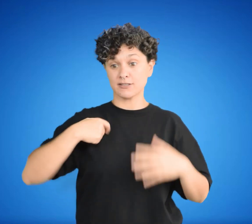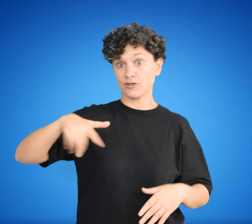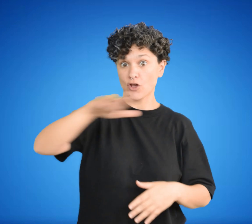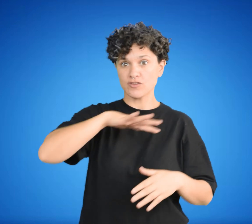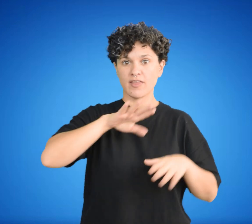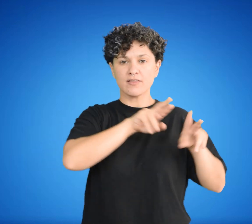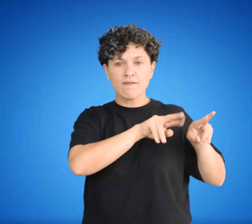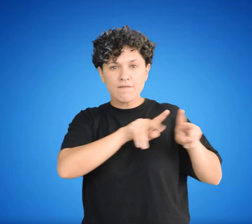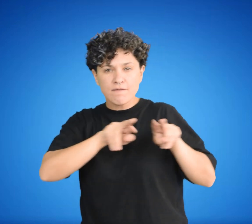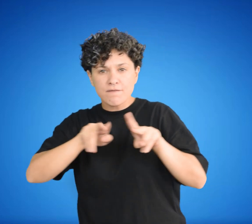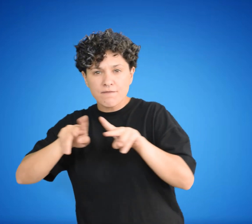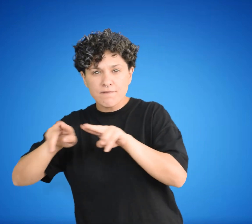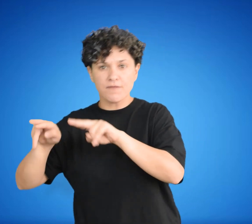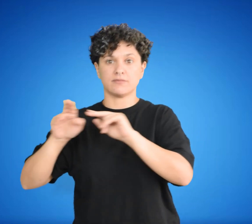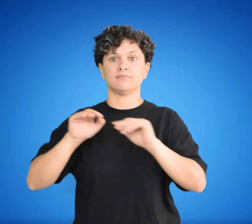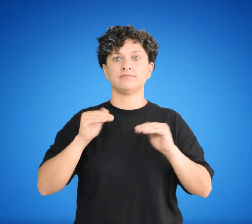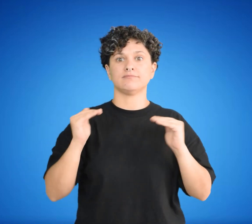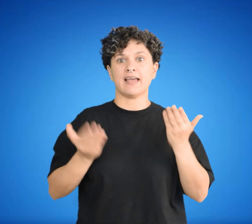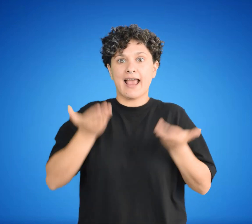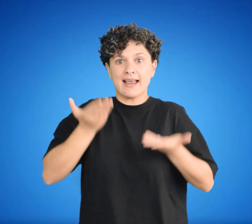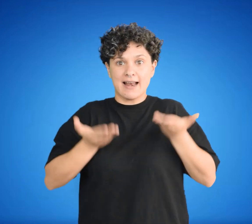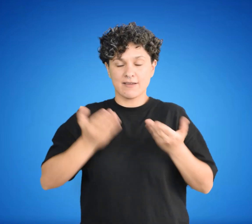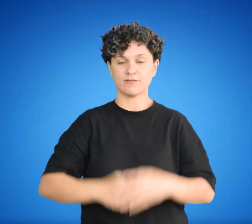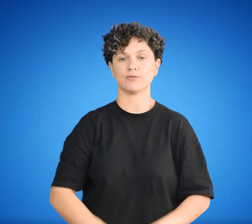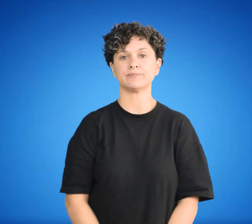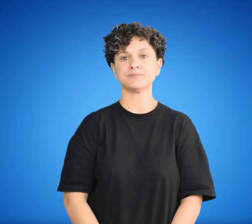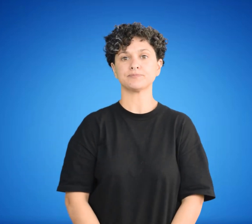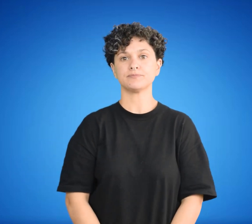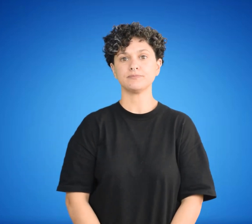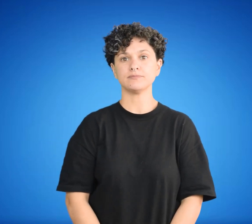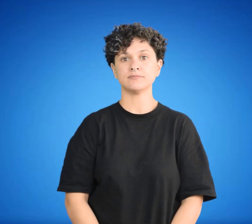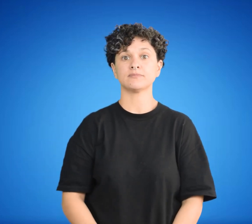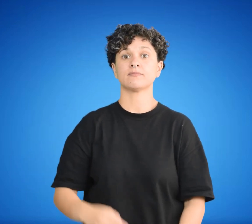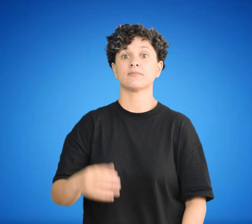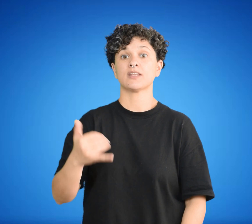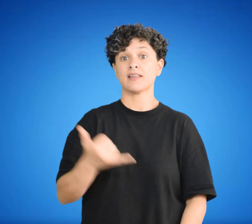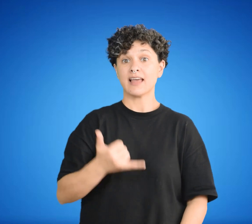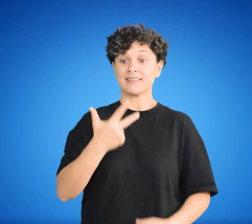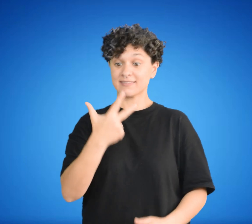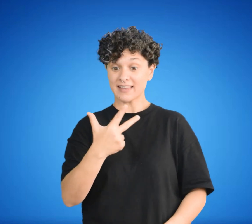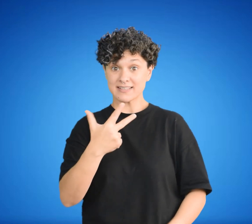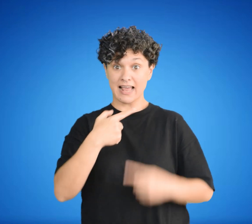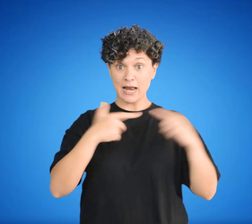parte. Se distinguen tres elementos o subsistemas en toda estructura social.